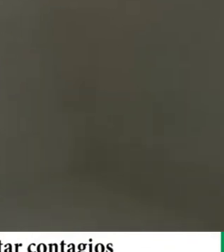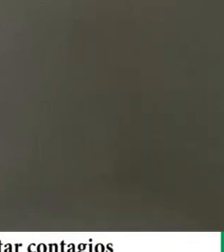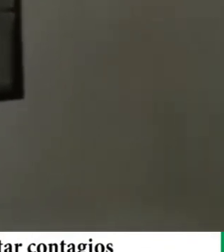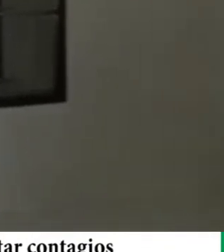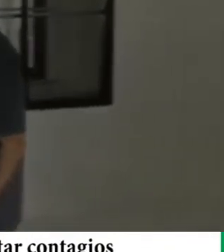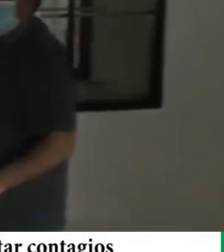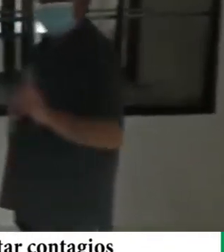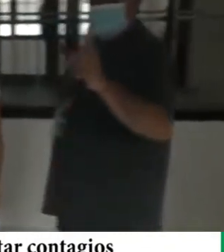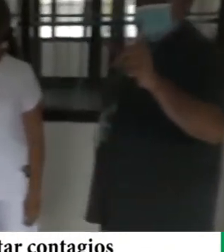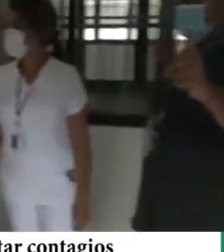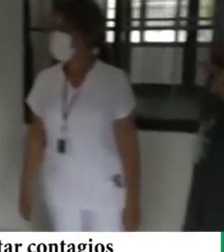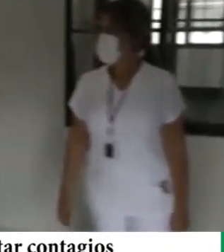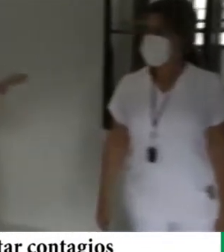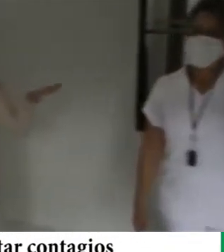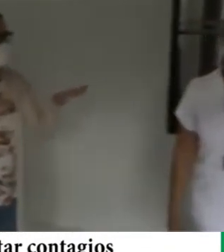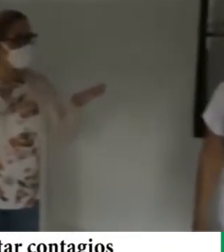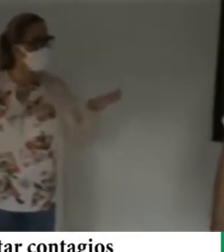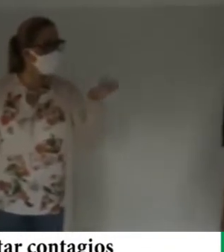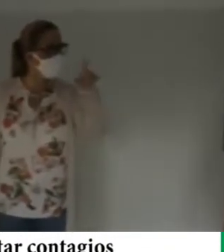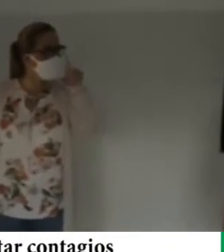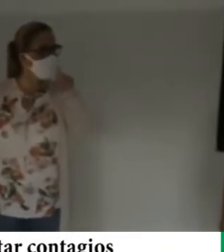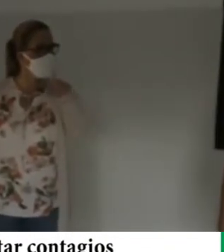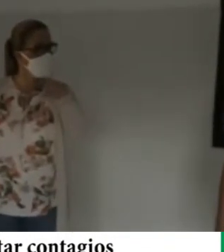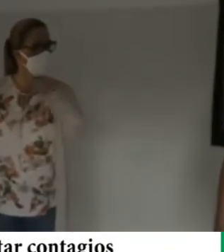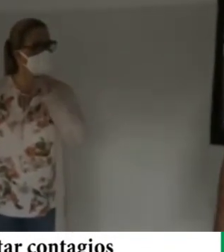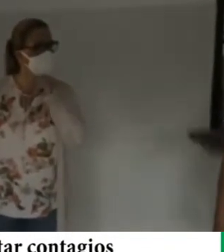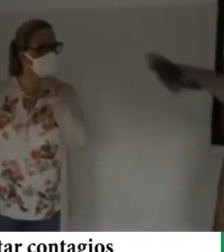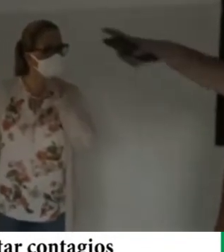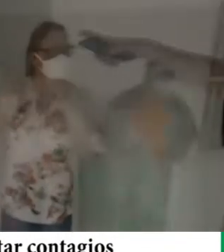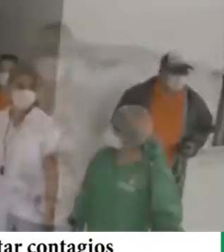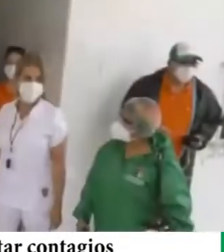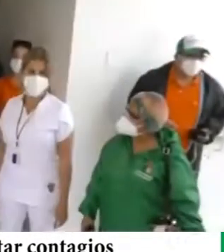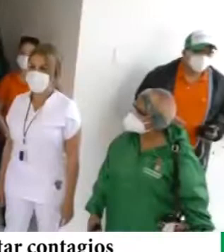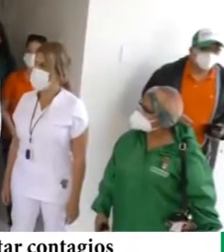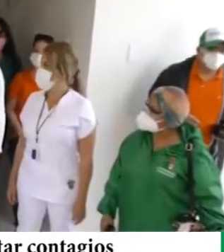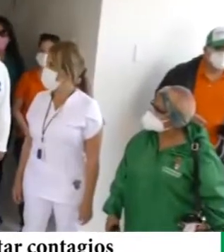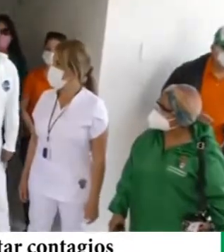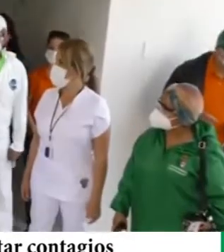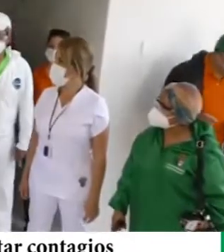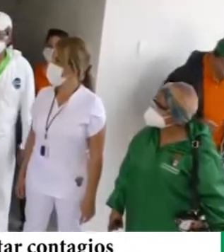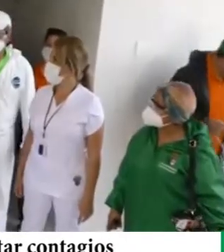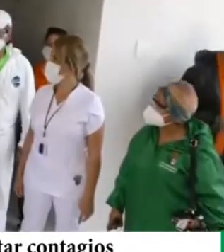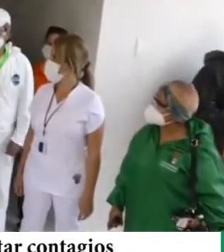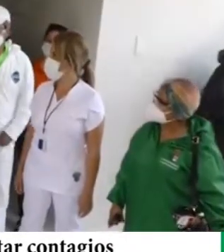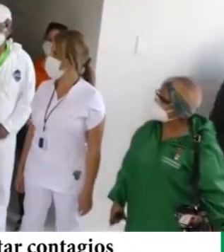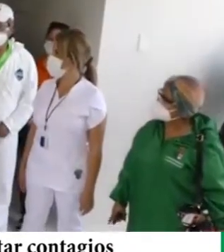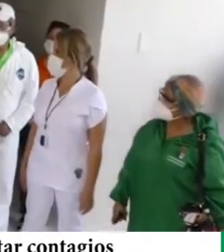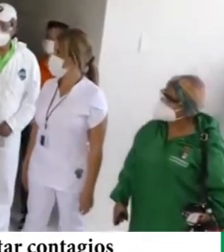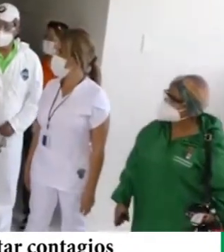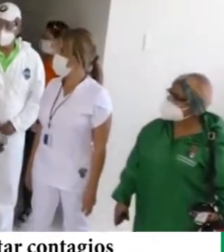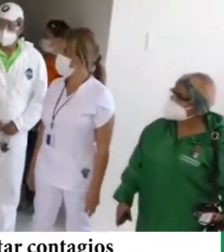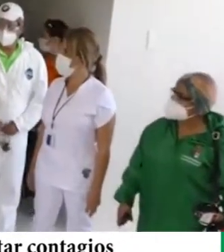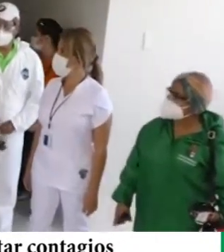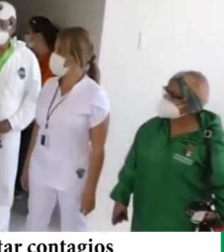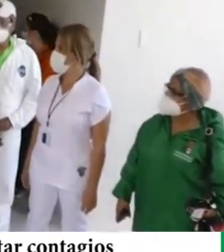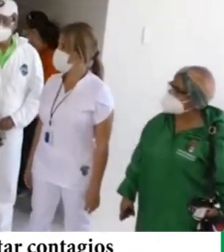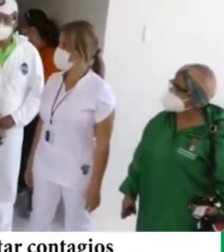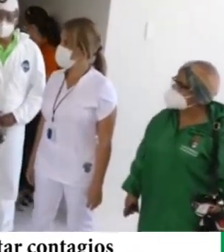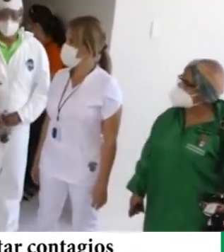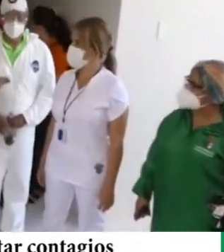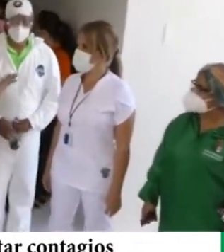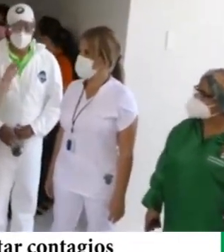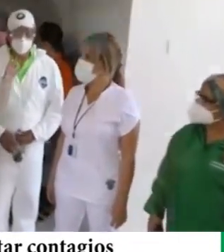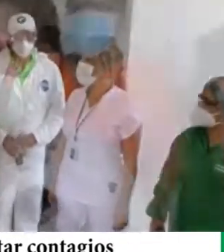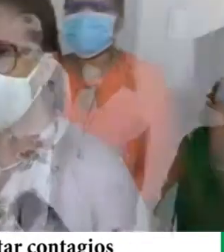un centro con camas de internación. Yo creo que por las dimensiones no podemos contar más de 10, 15 camas, pero ya con eso se gana muchísimo.